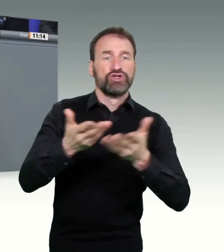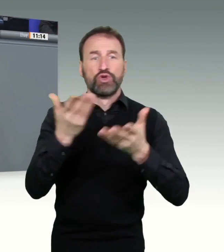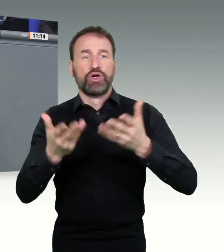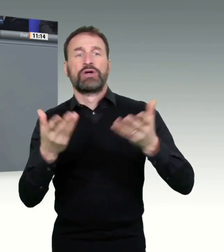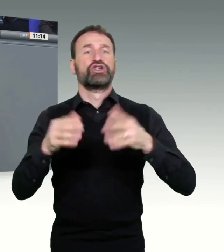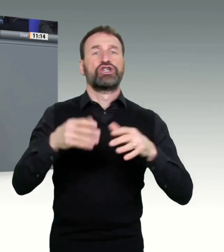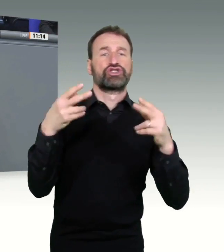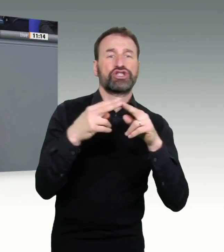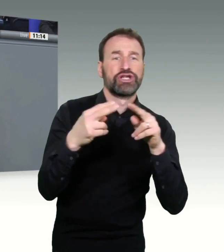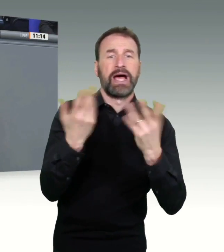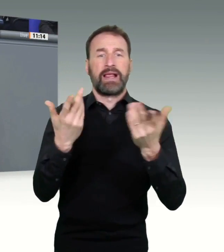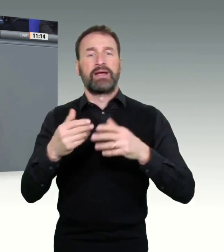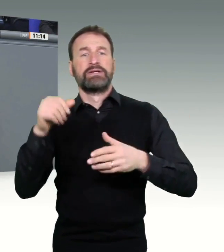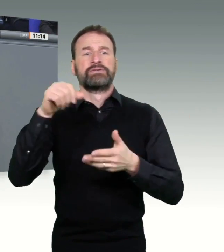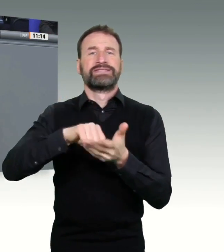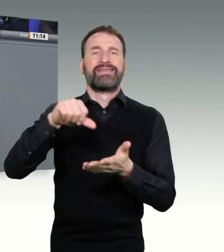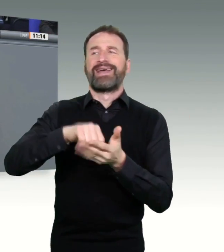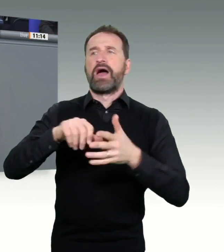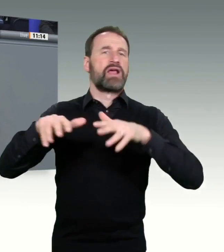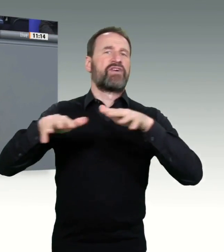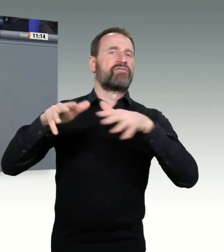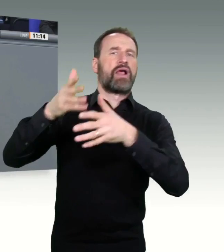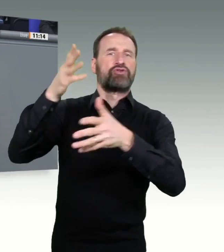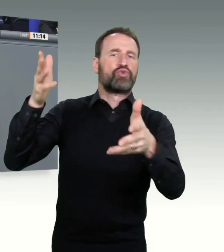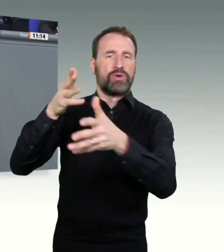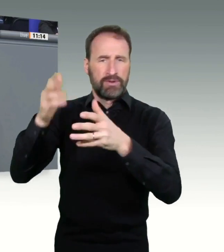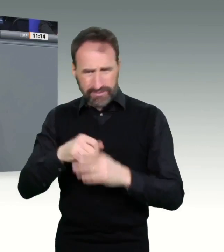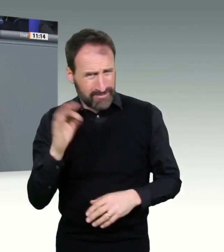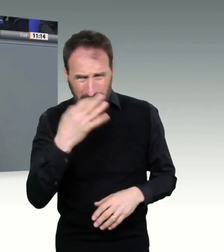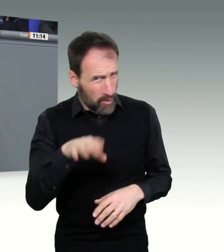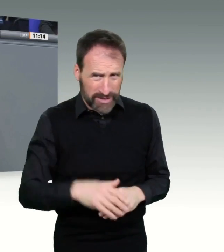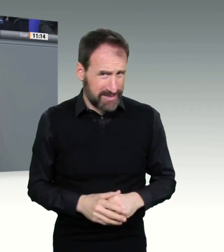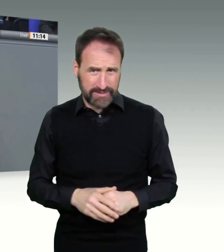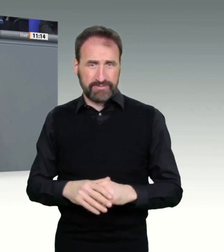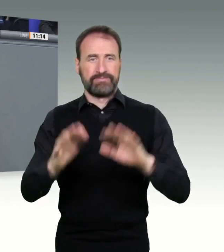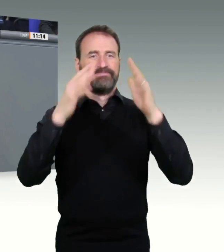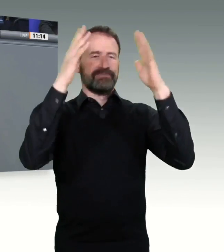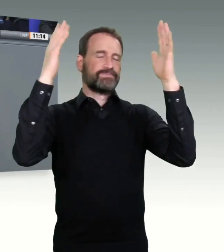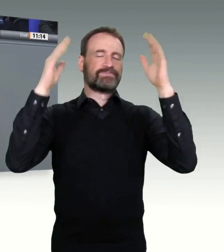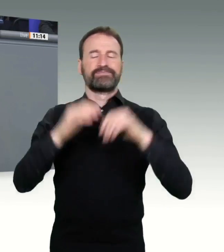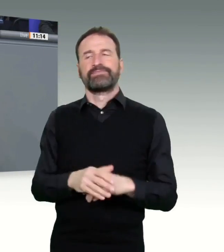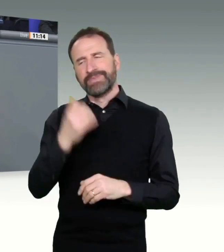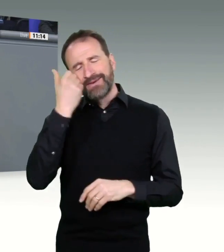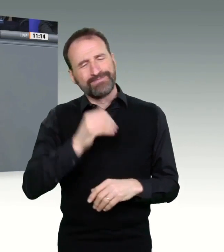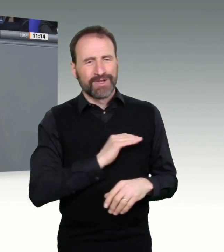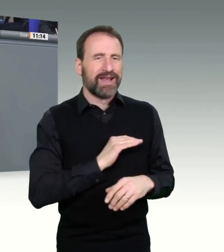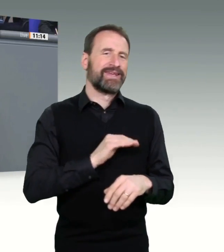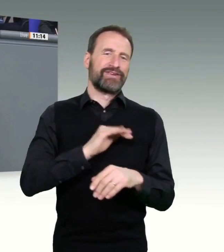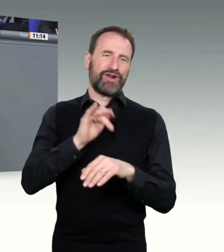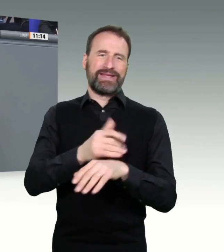oder tödlichen Krankheitsverlauf bedroht sind. Zwischenzeitlich befinden sich die meisten Bundesländer auch in einem fließenden Übergang